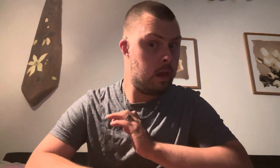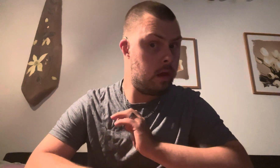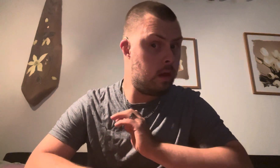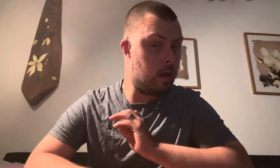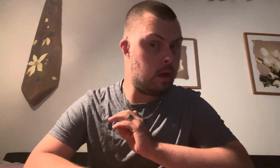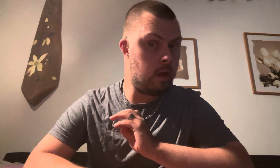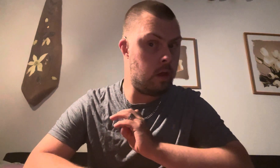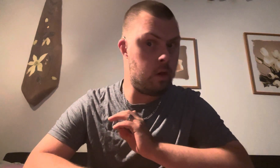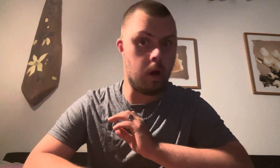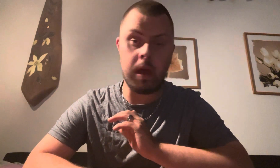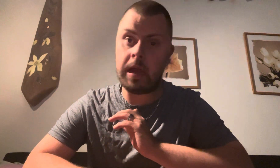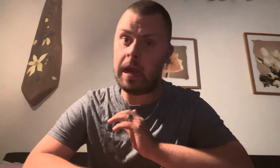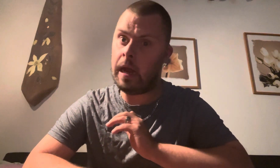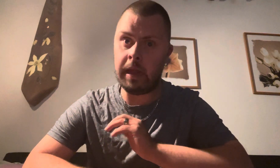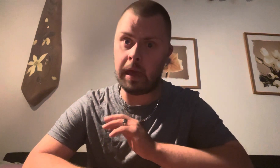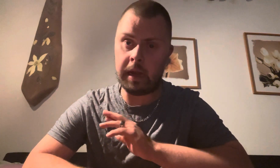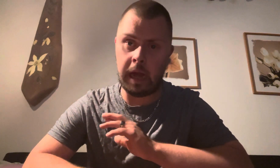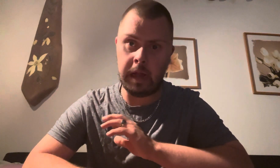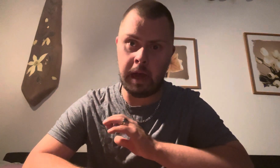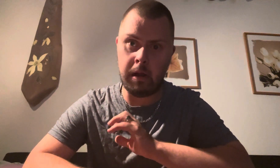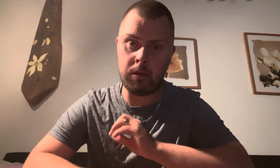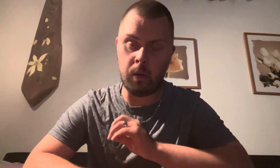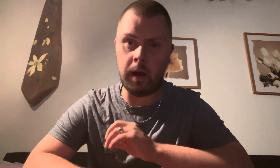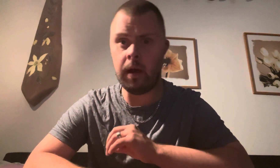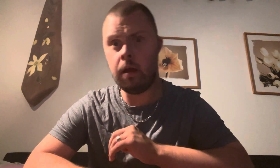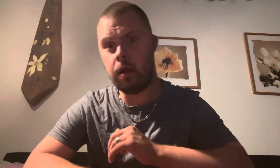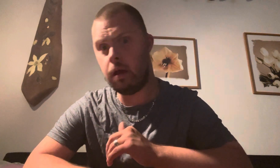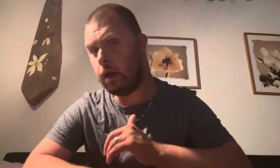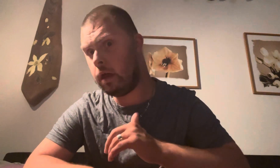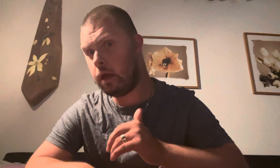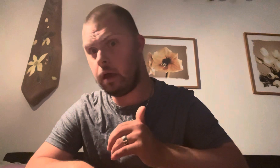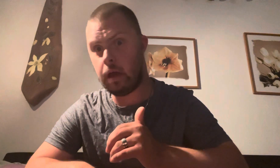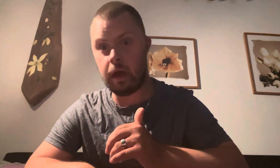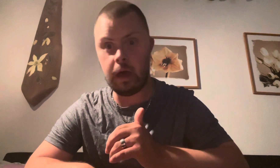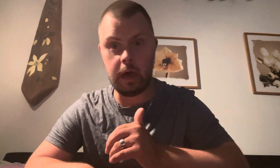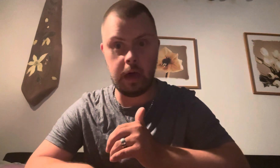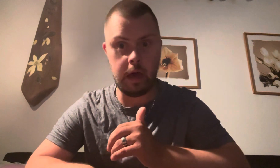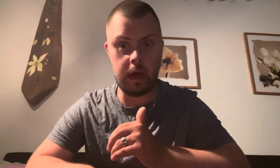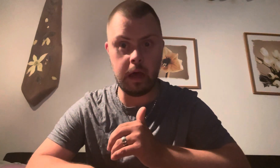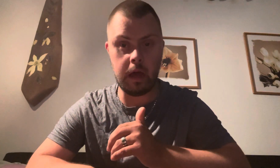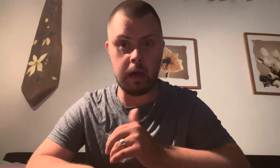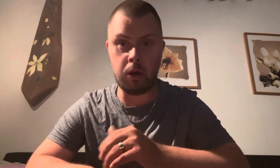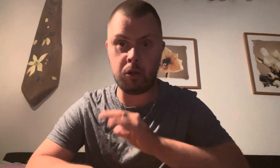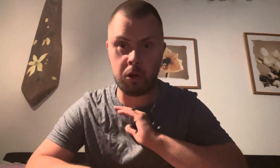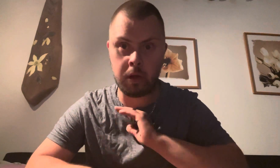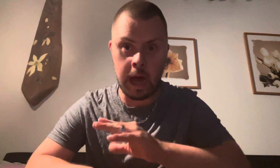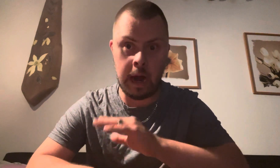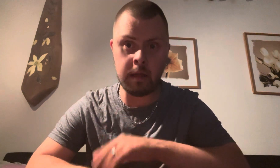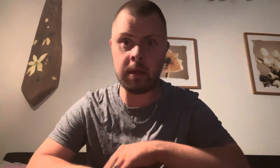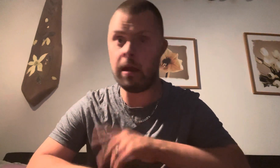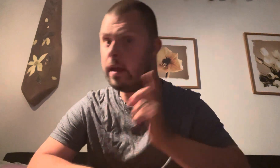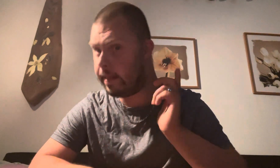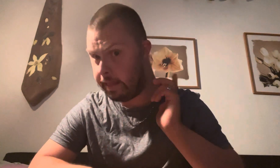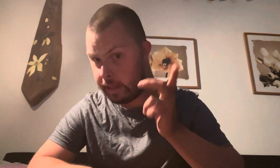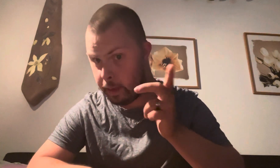Jag gillar inte grannar så, det dock alls. Nej,